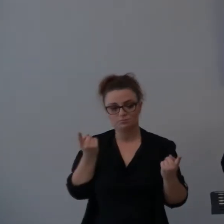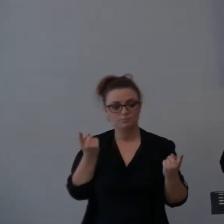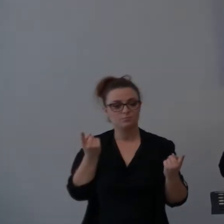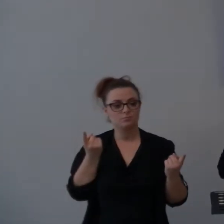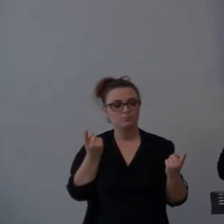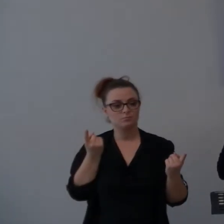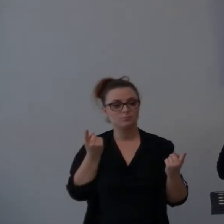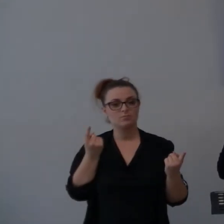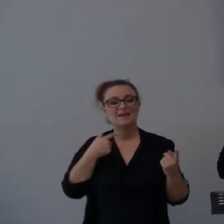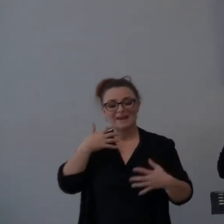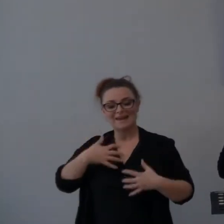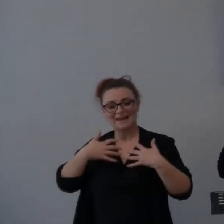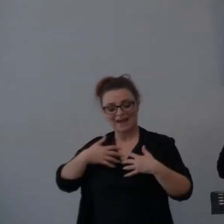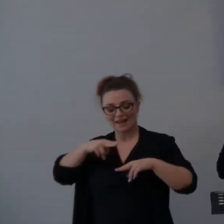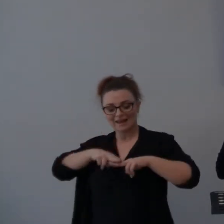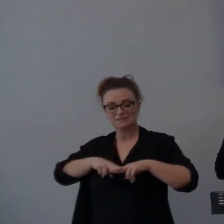Quanto dura la nostra ira?